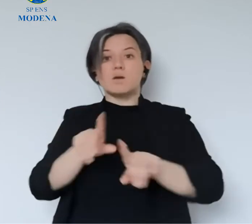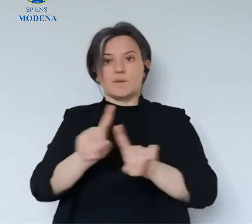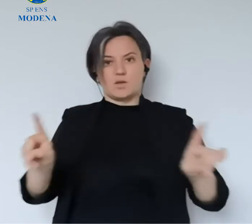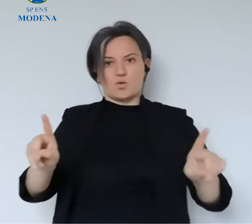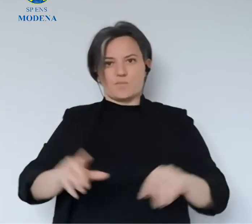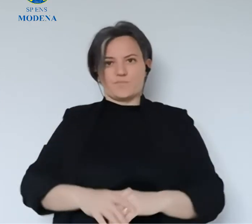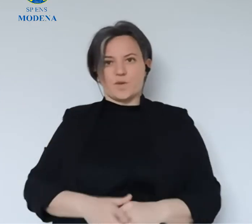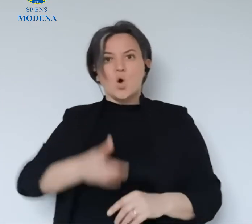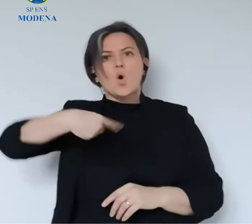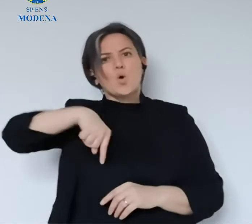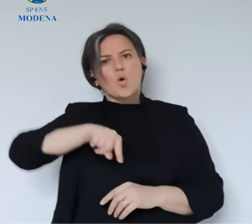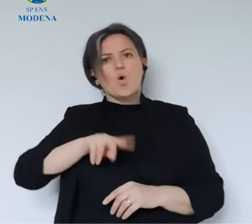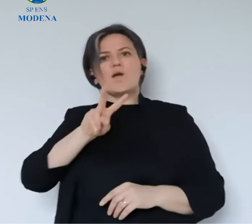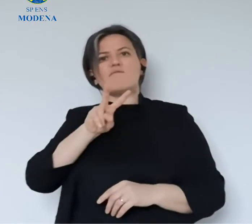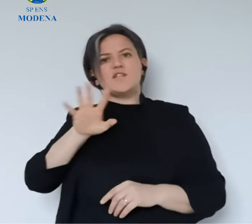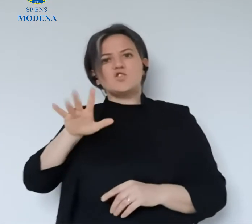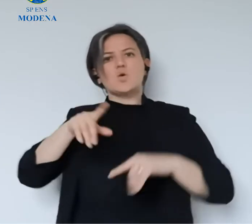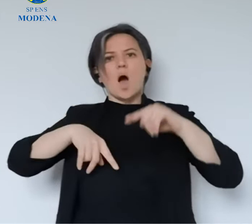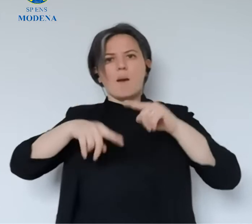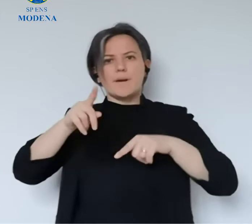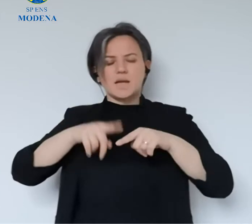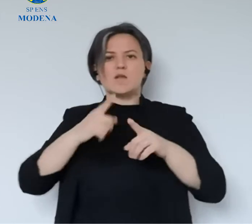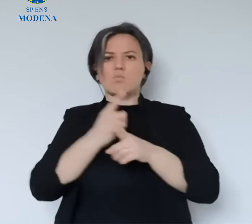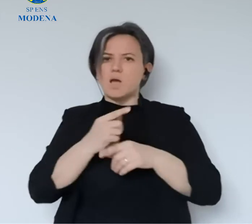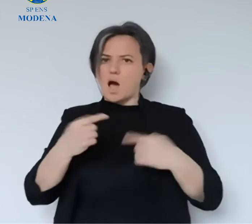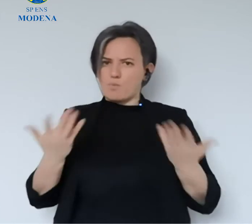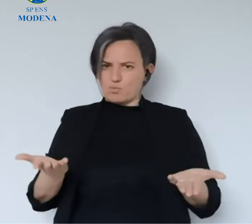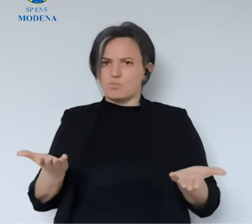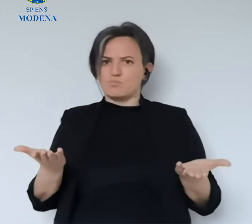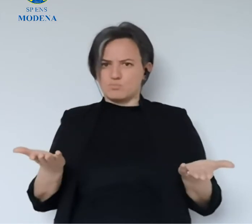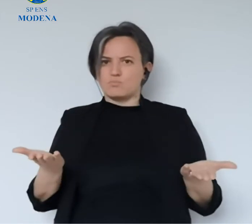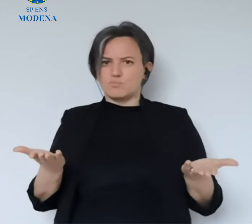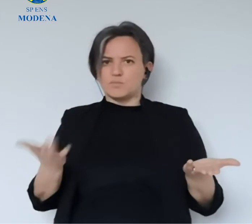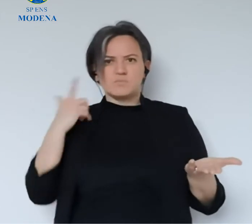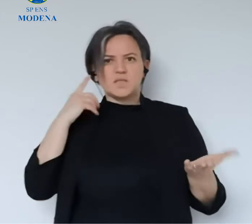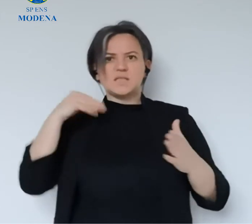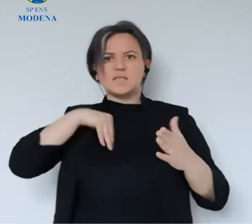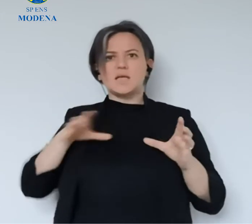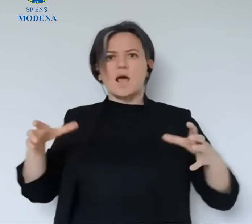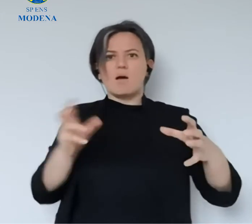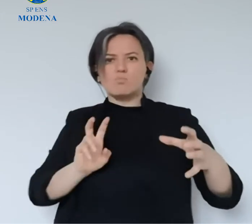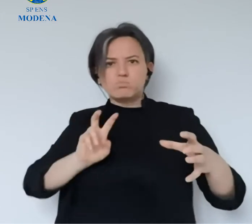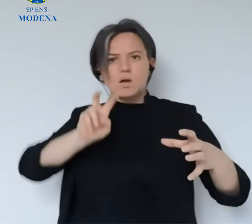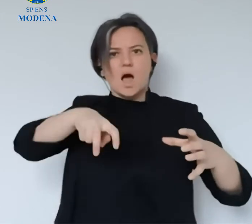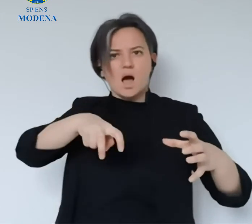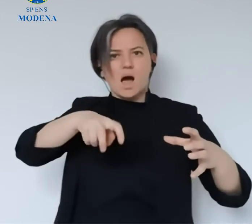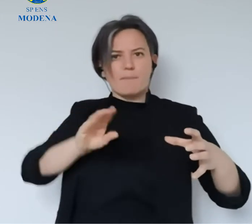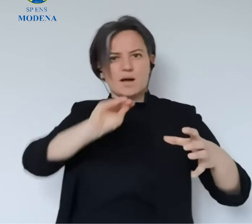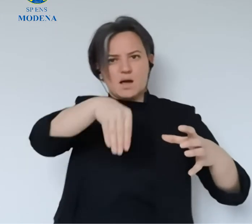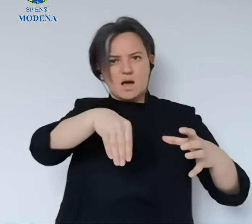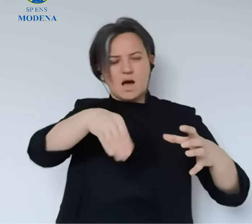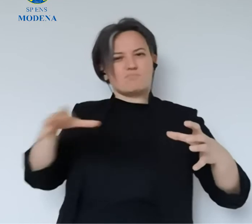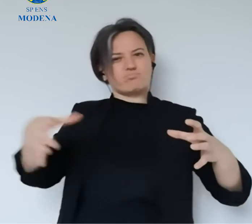volete, però non ci saranno assembramenti. Noi vivremo il 25 aprile, e con i valori del 25 aprile,